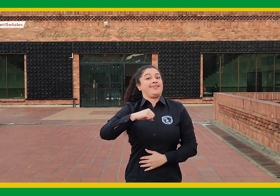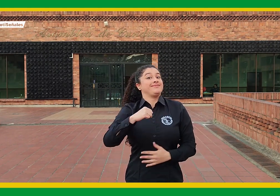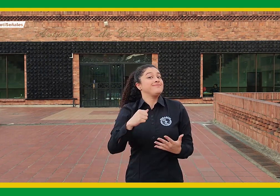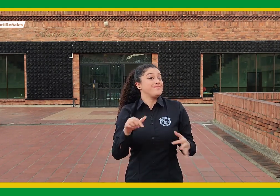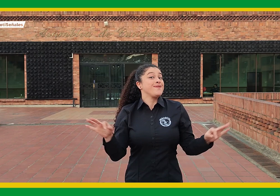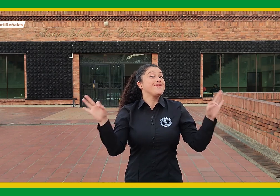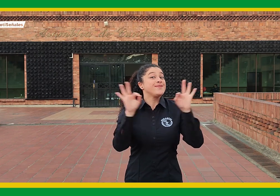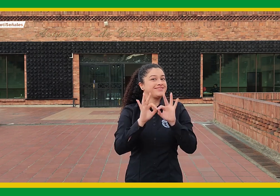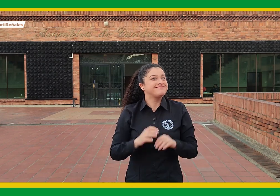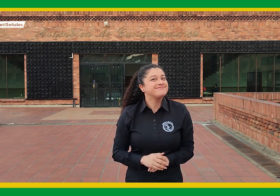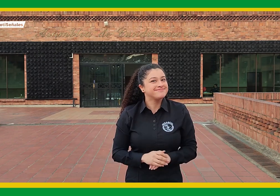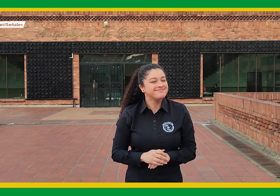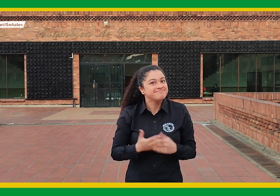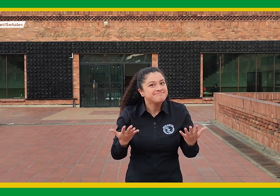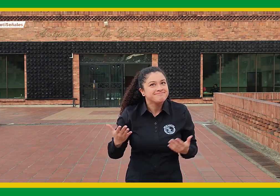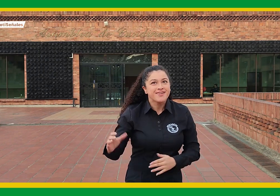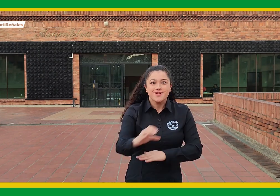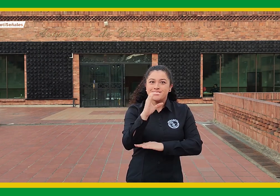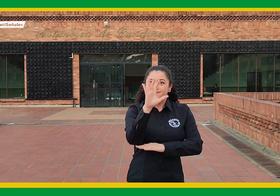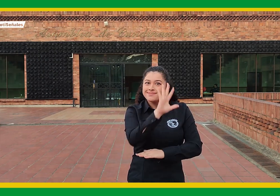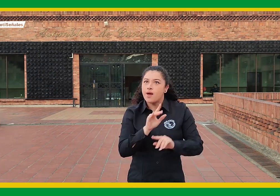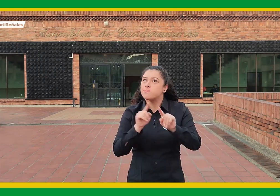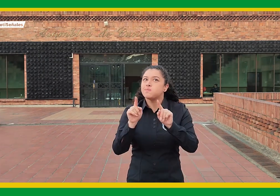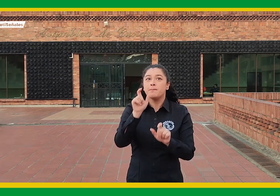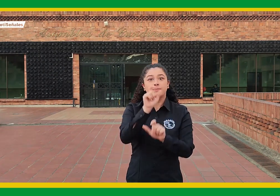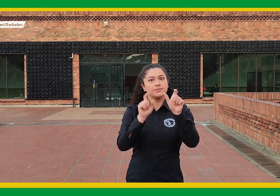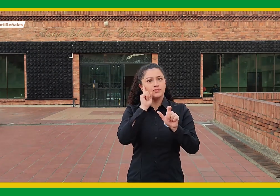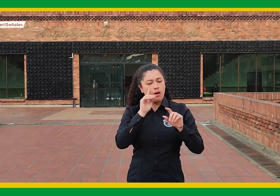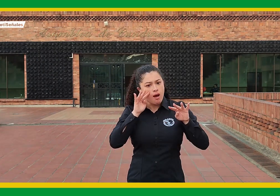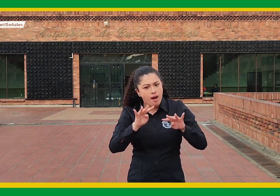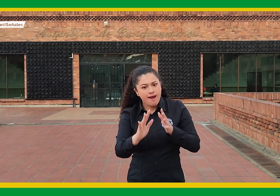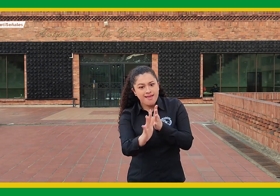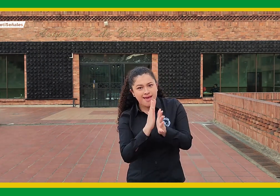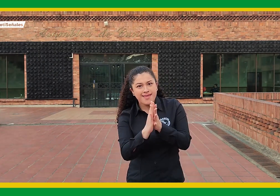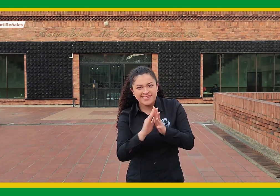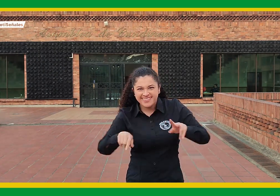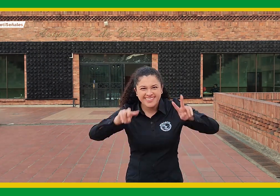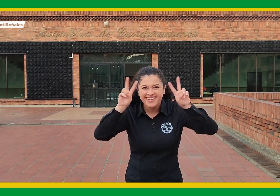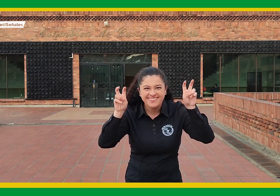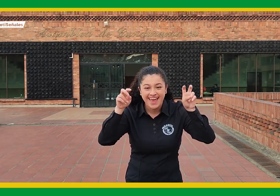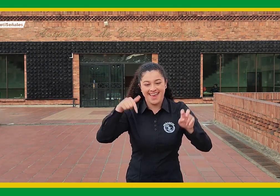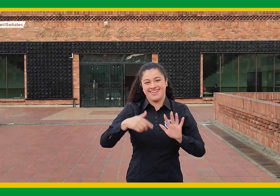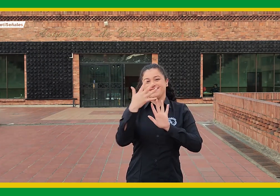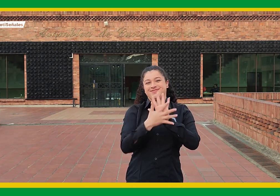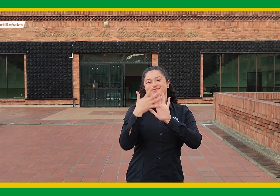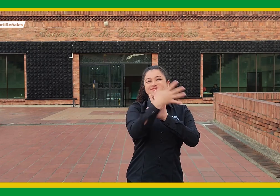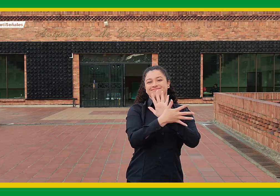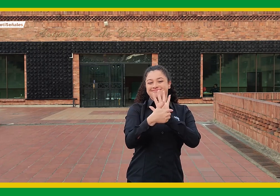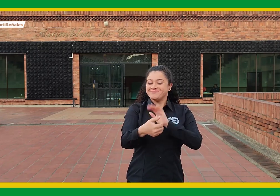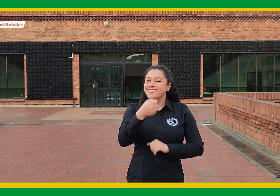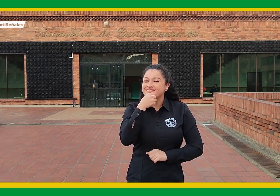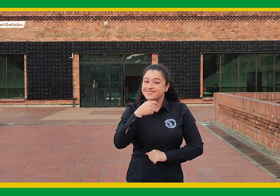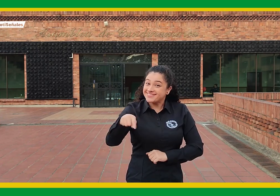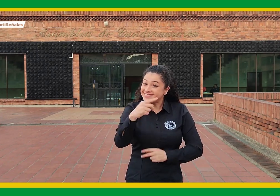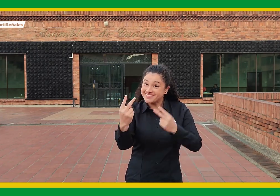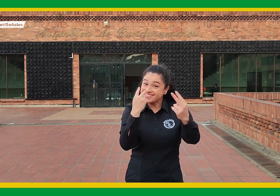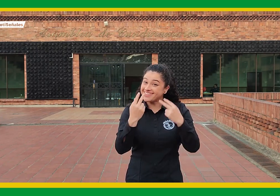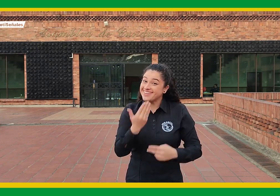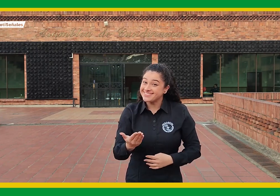fundamentales para todos. La comunidad sorda colombiana se informa de este y otros temas aquí en Noticeñales. Gracias